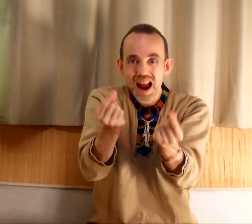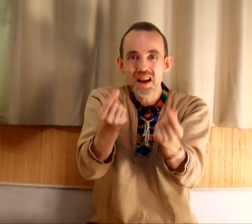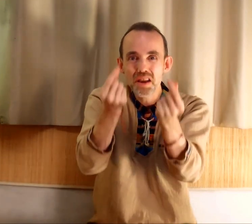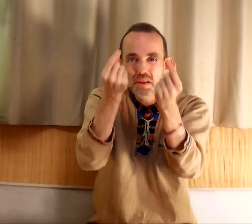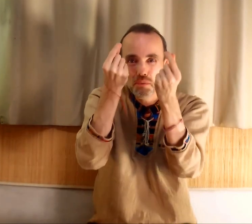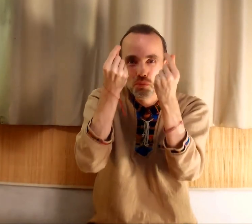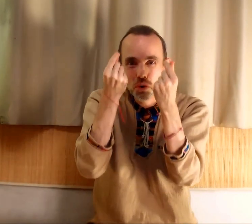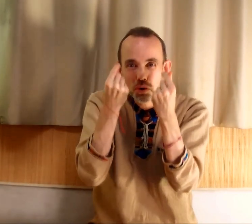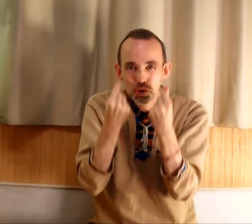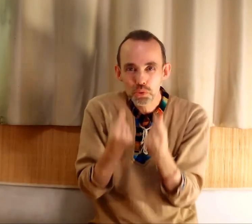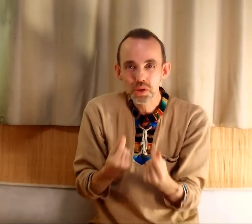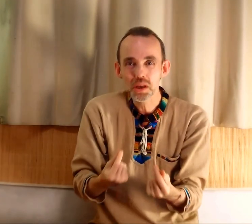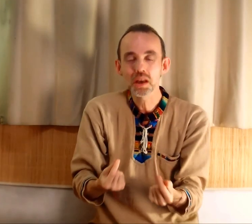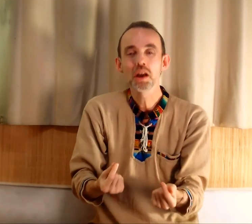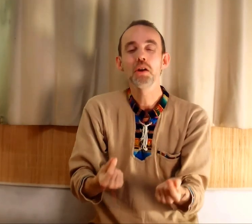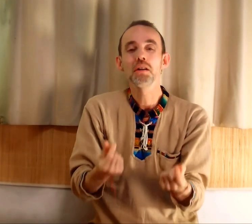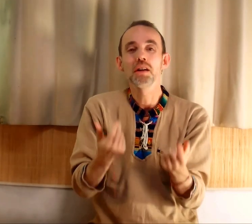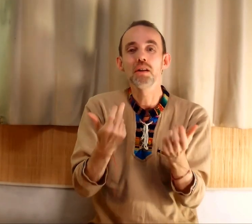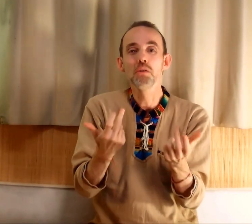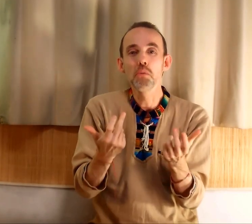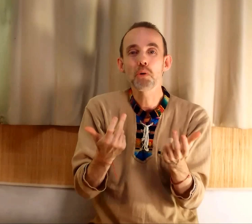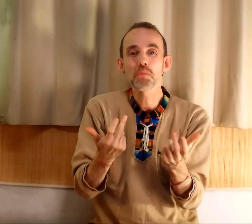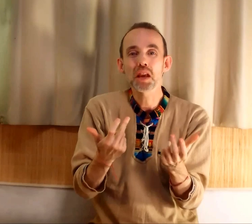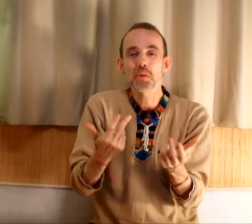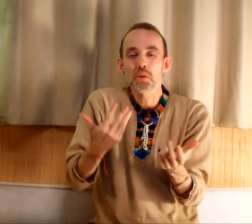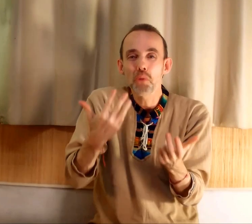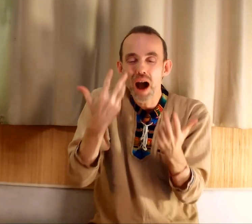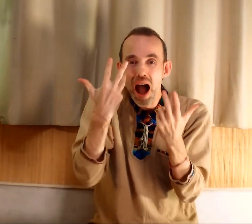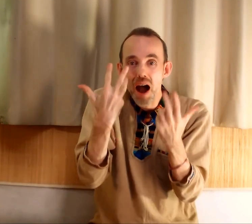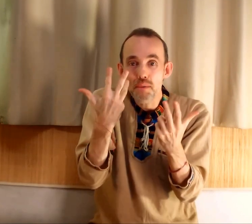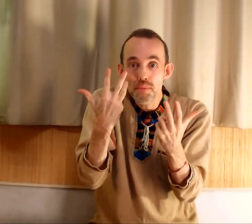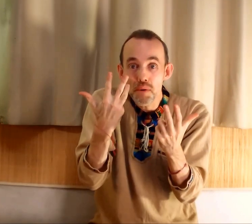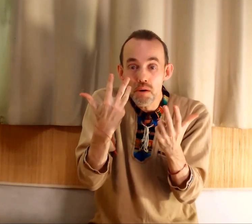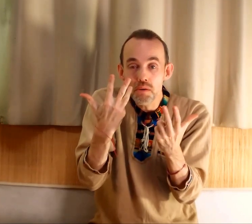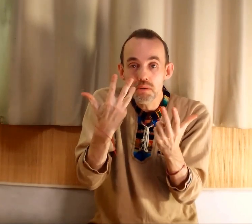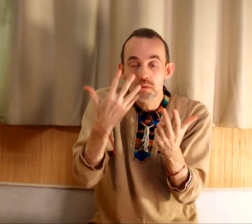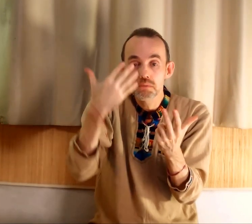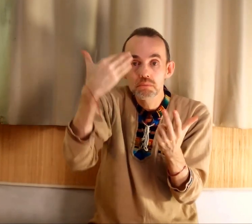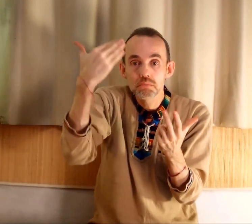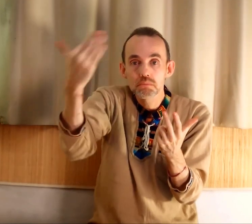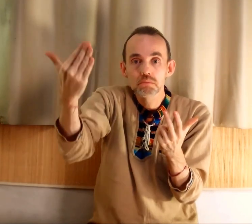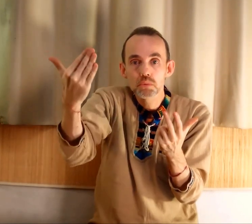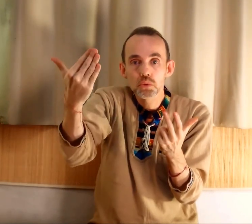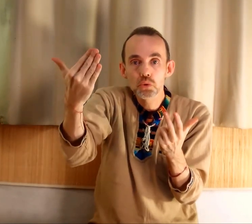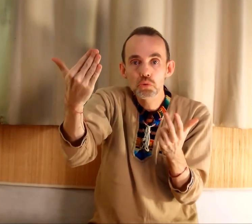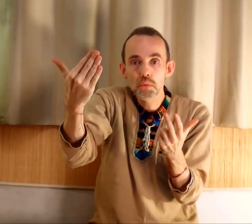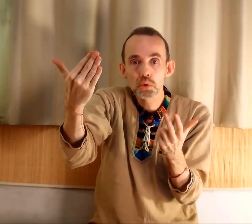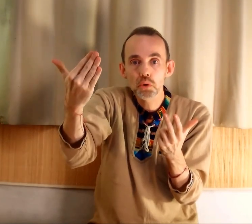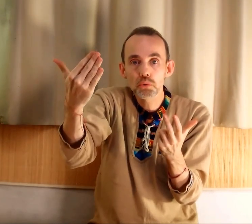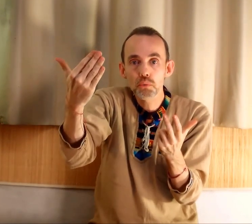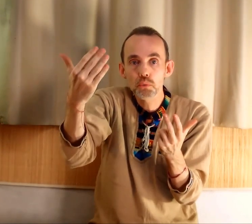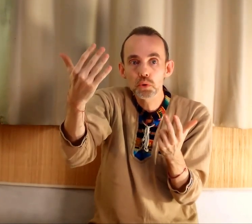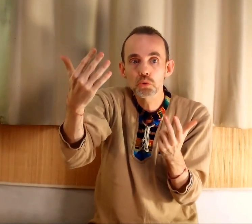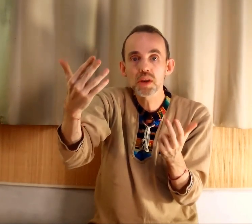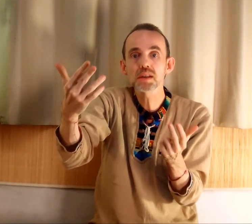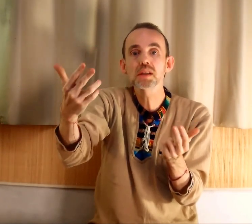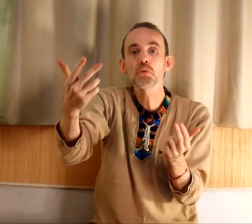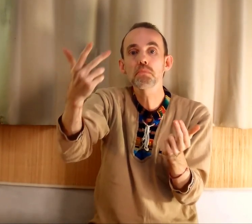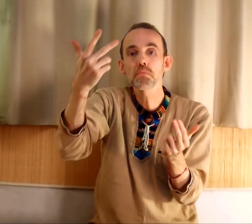Allez vous ressourcer. Le premier commandement avant de suivre votre enthousiasme, c'est de